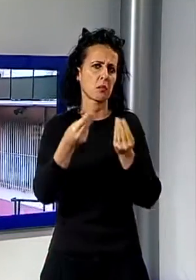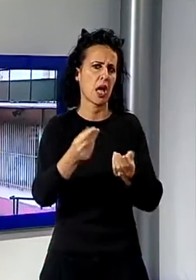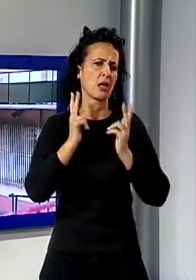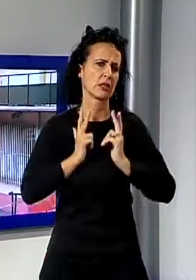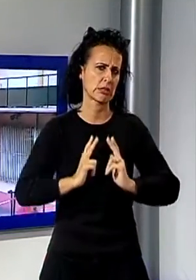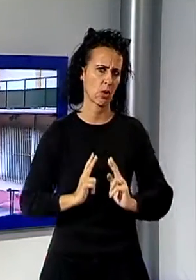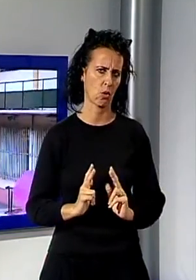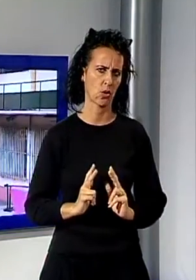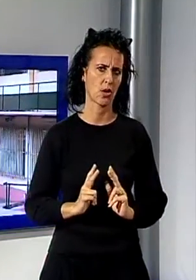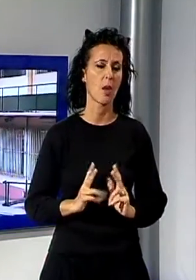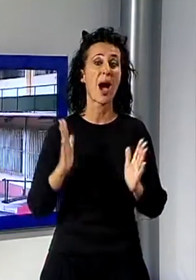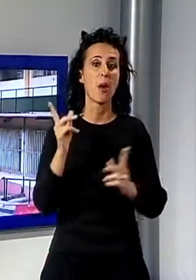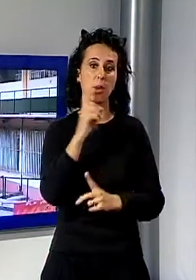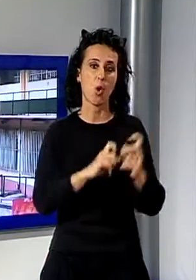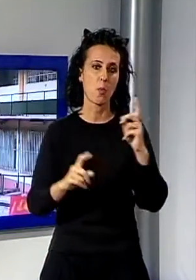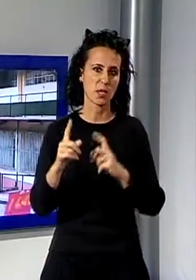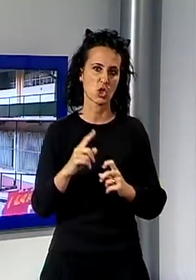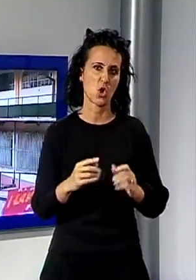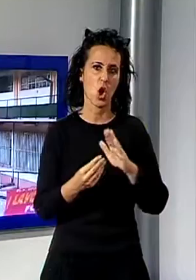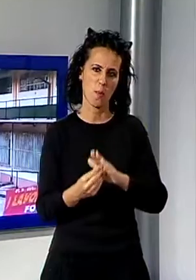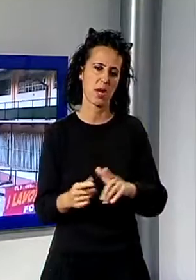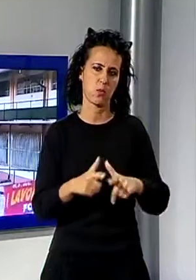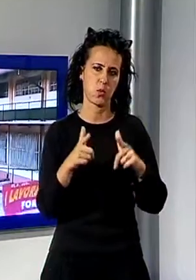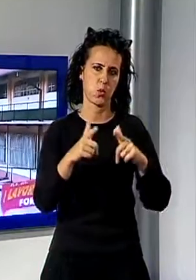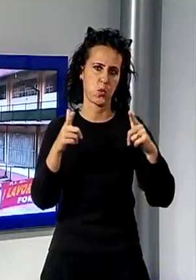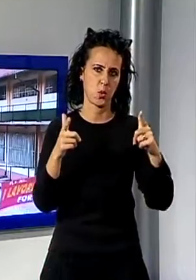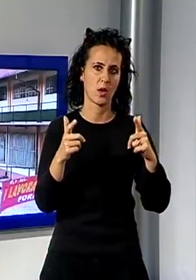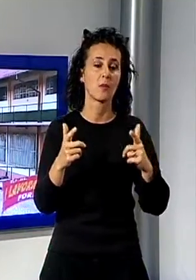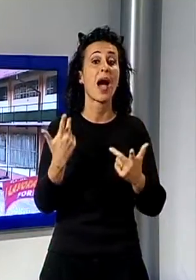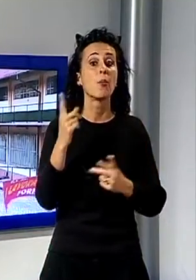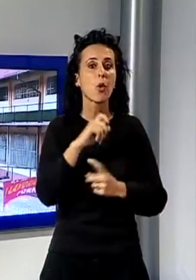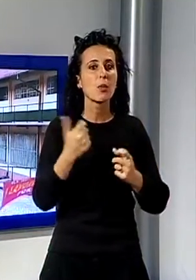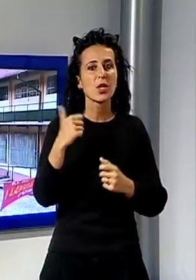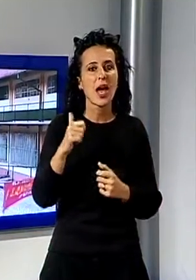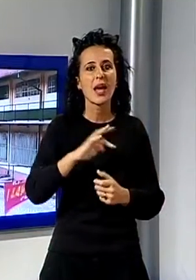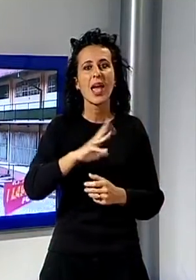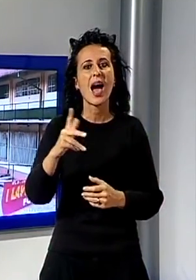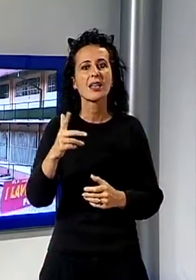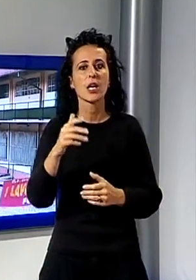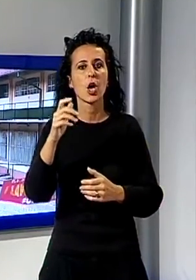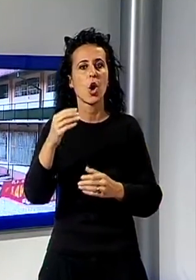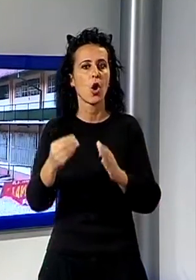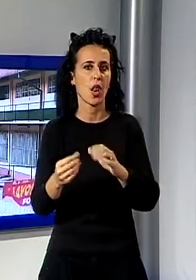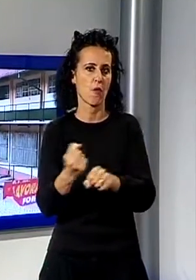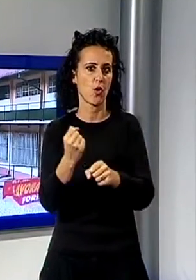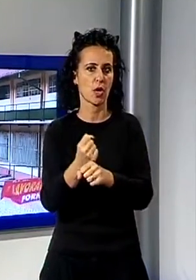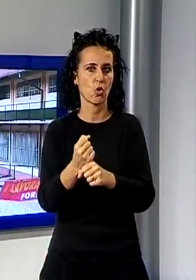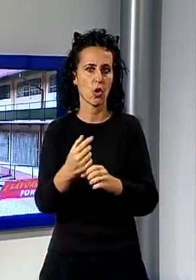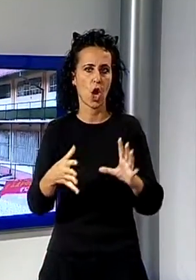dei 600 operai della KME ma anche delle altre centinaia di lavoratori dell'indotto. Le istituzioni si stanno